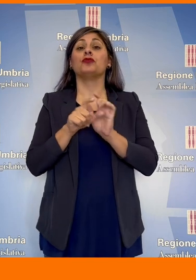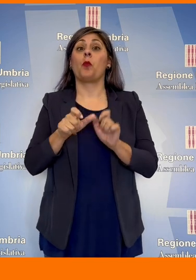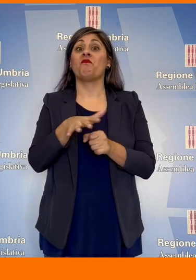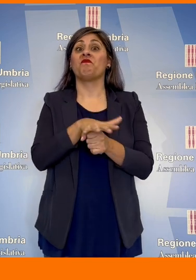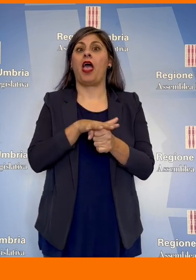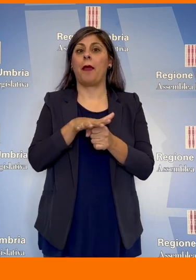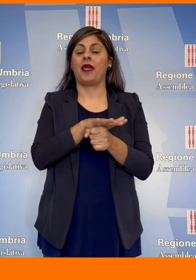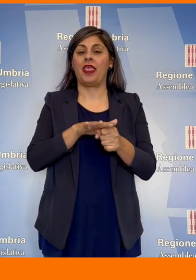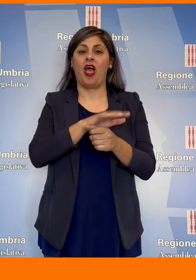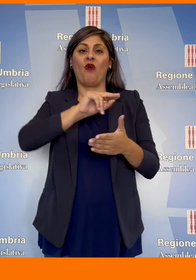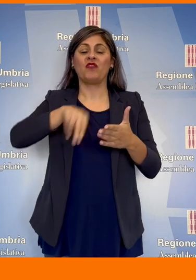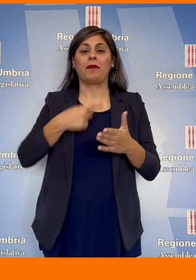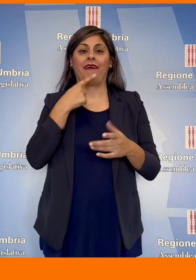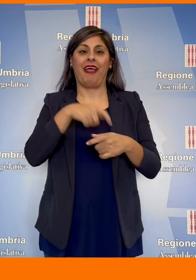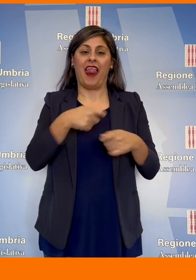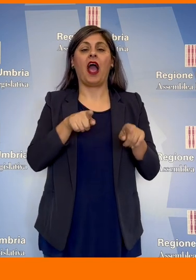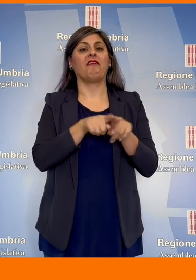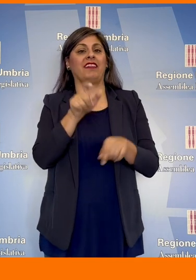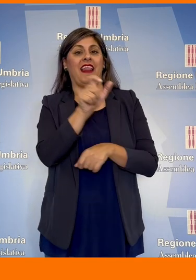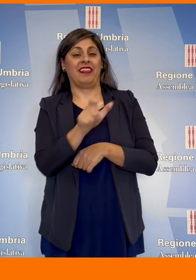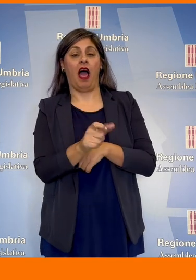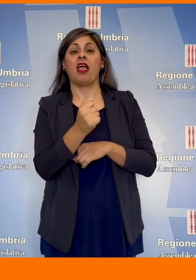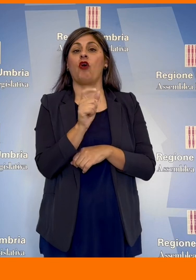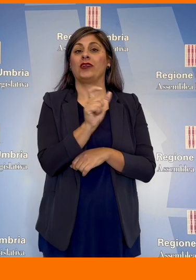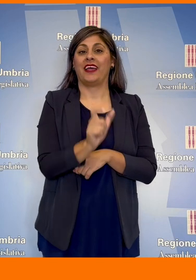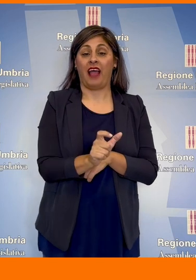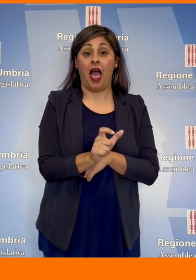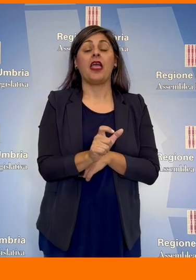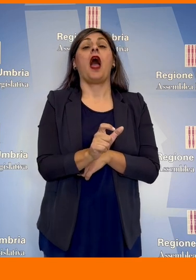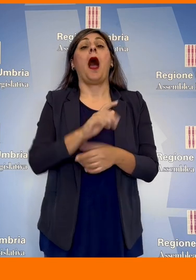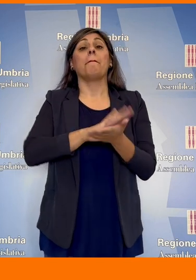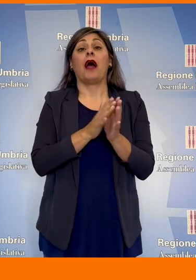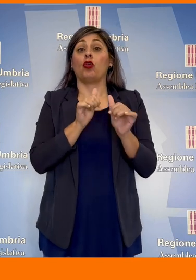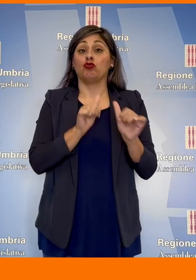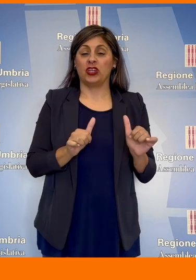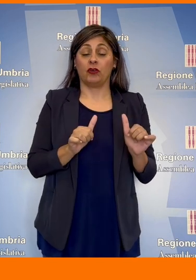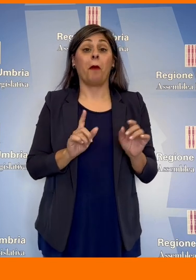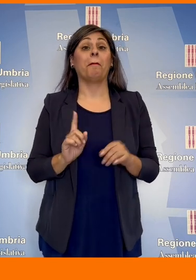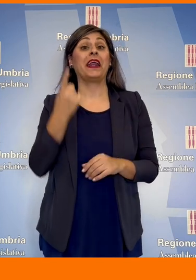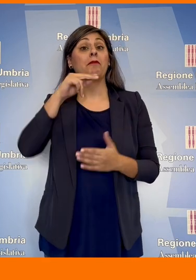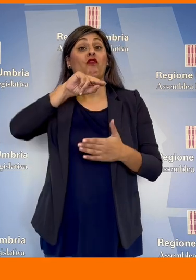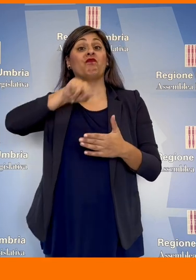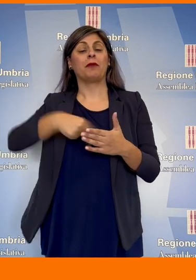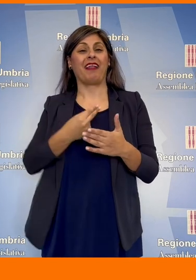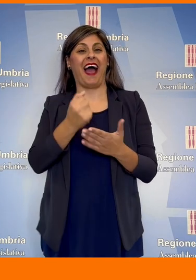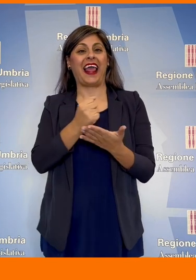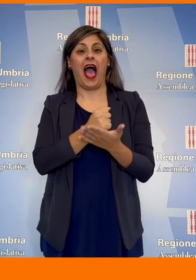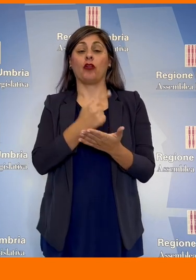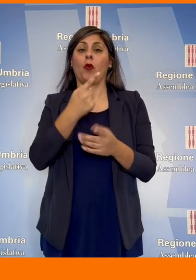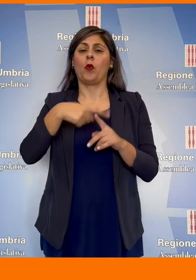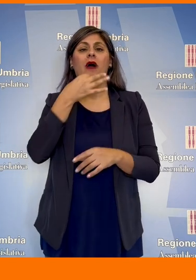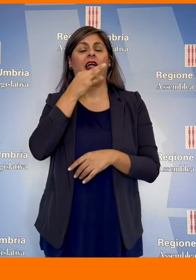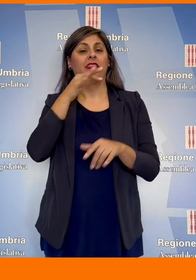famiglia firmata da Lega, Fratelli d'Italia, Forza Italia, Patto Civico. Prima firmataria di questo atto e